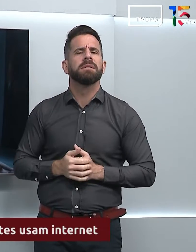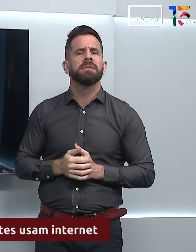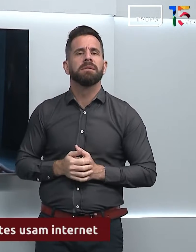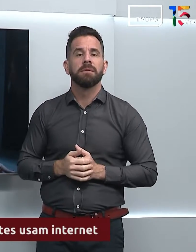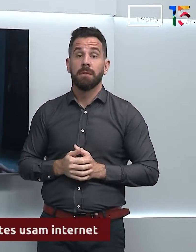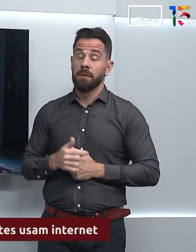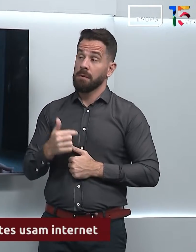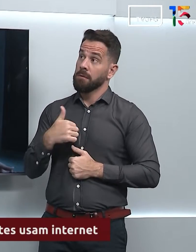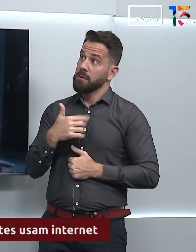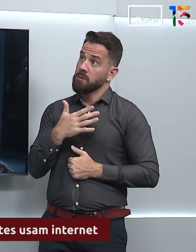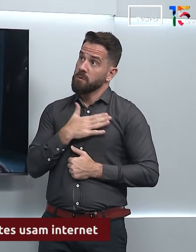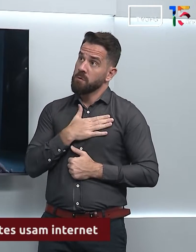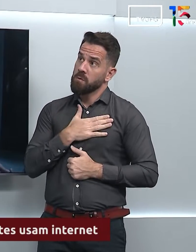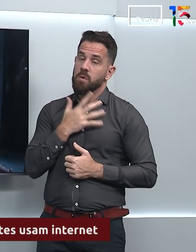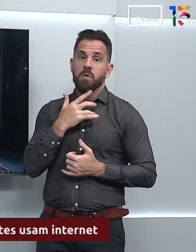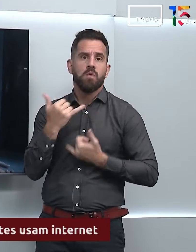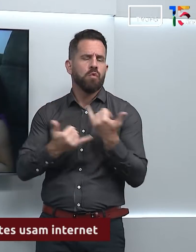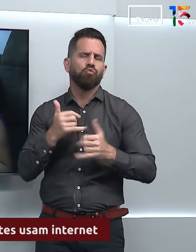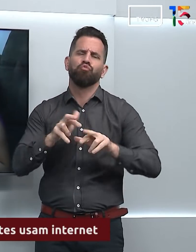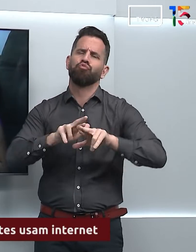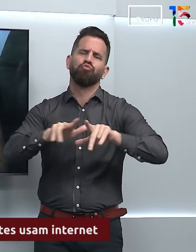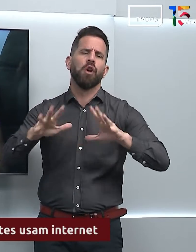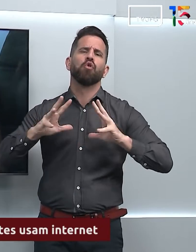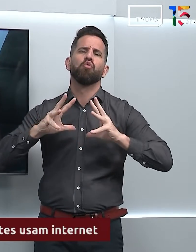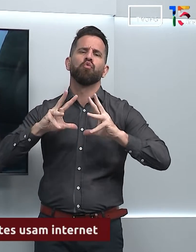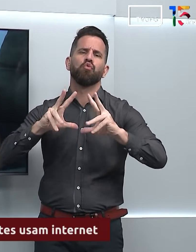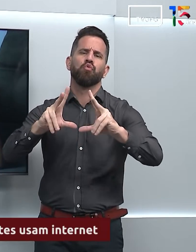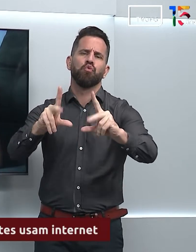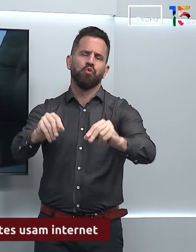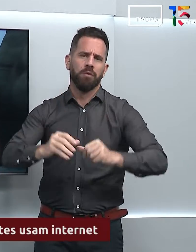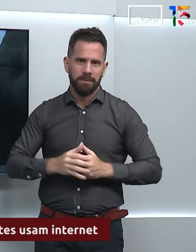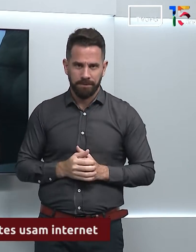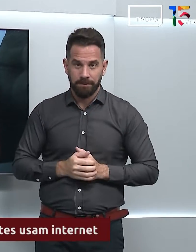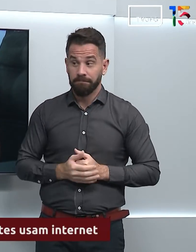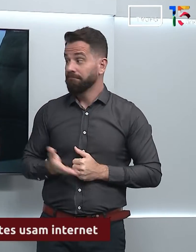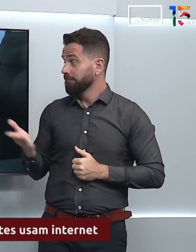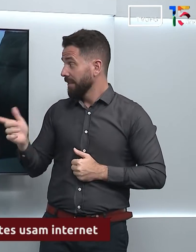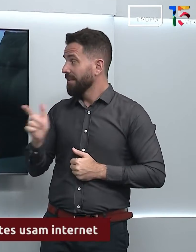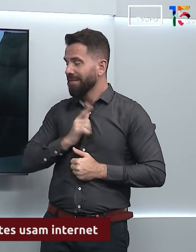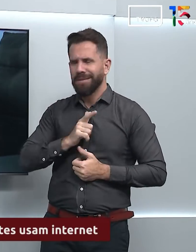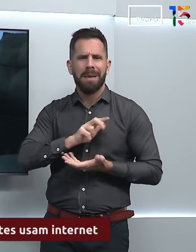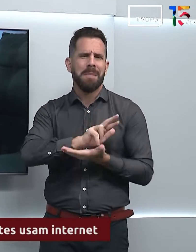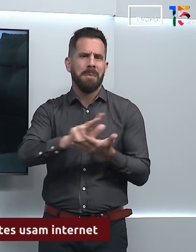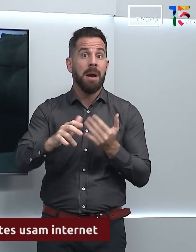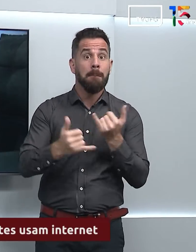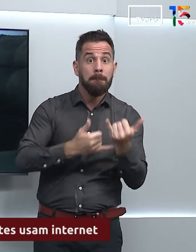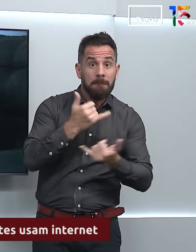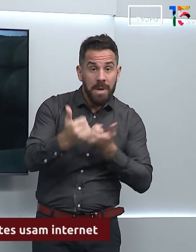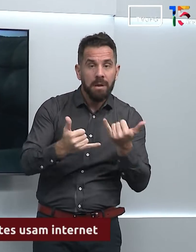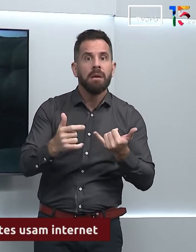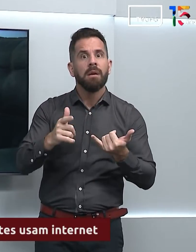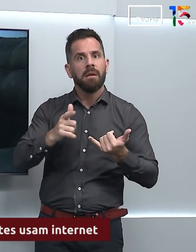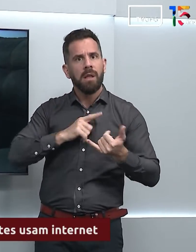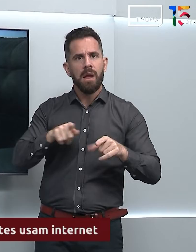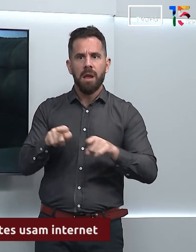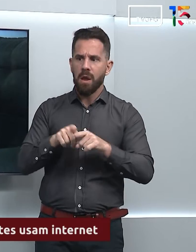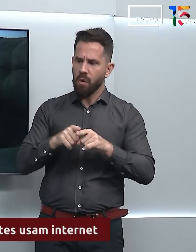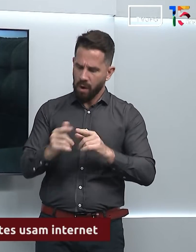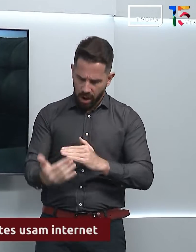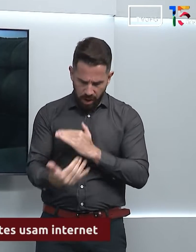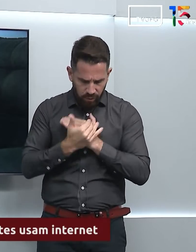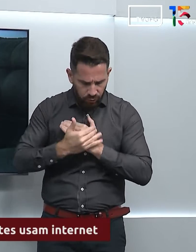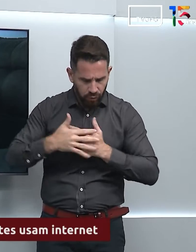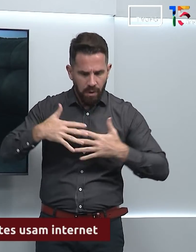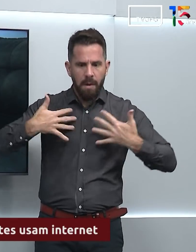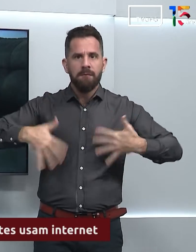Eu gosto de brincar de tudo. Enquanto elas brincam, várias funções estão se desenvolvendo. A